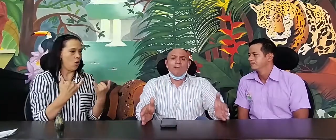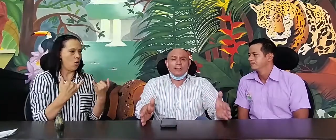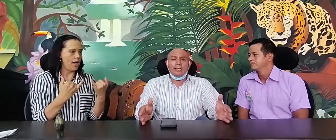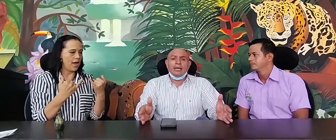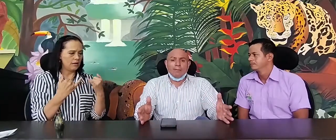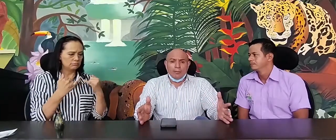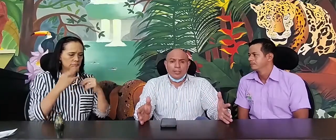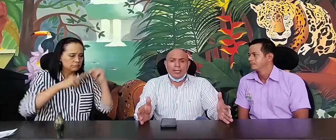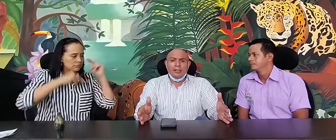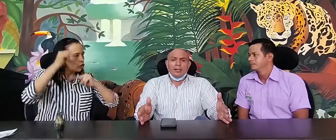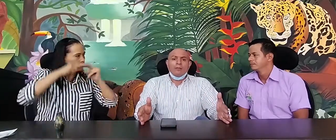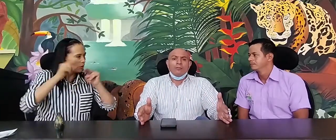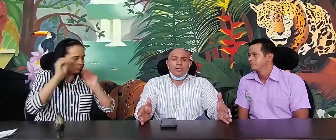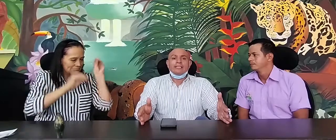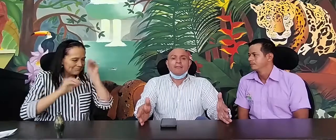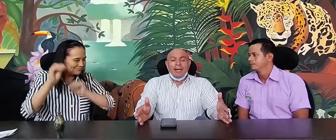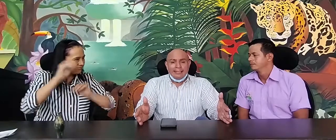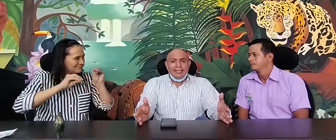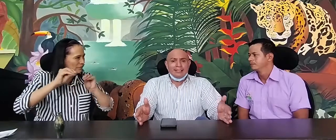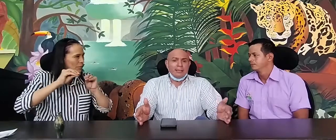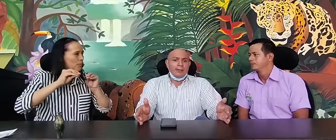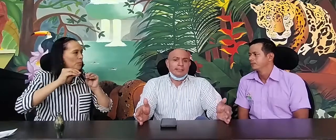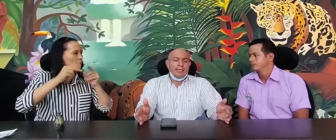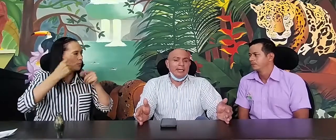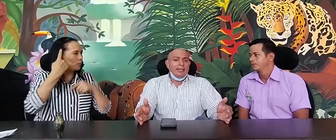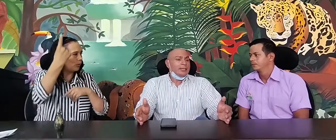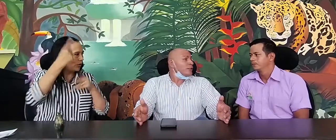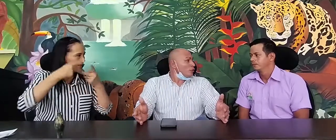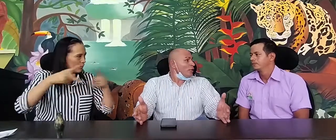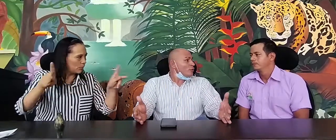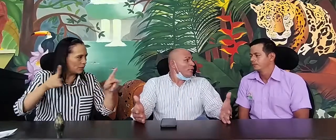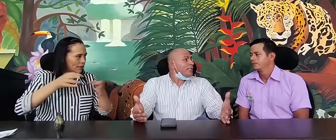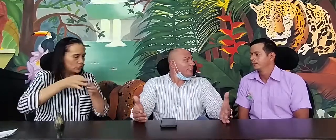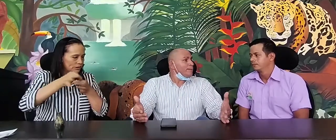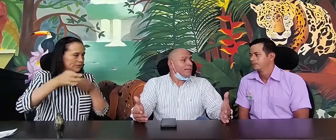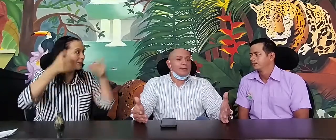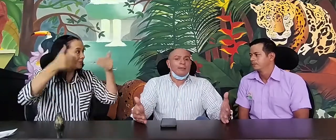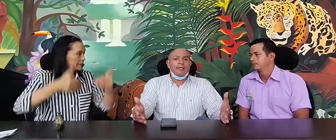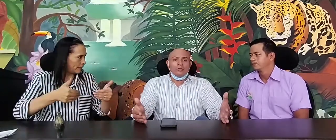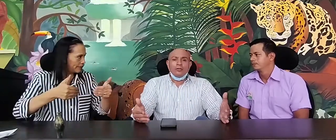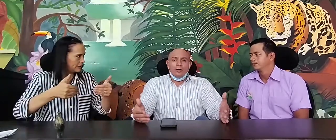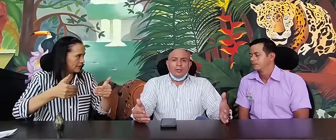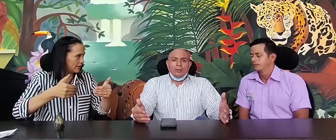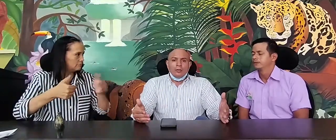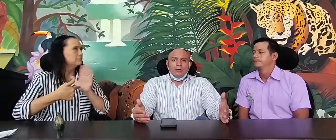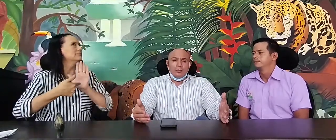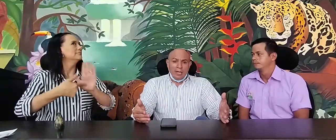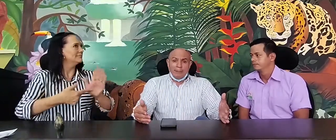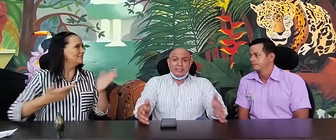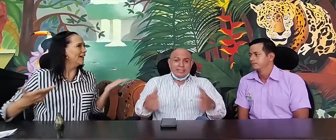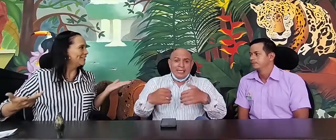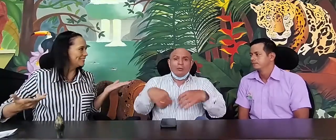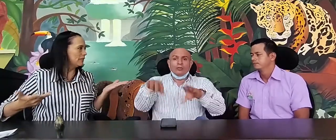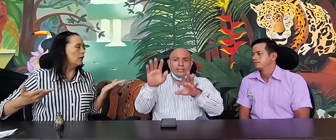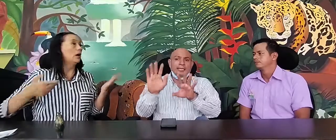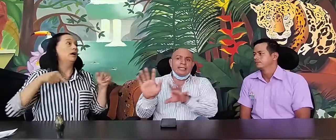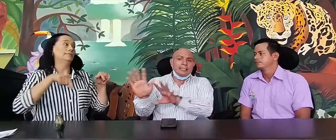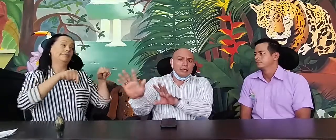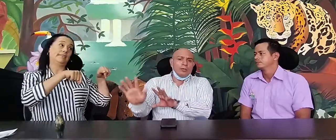política pública municipal de discapacidad. Entre otras cosas, en el departamento, a pesar de la voluntad que quisieron